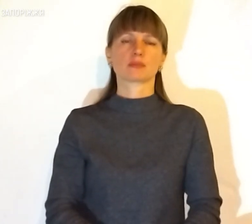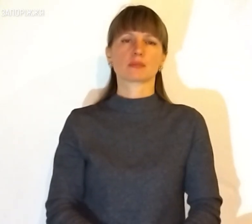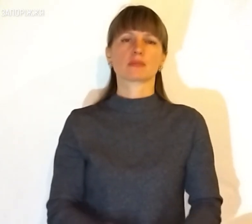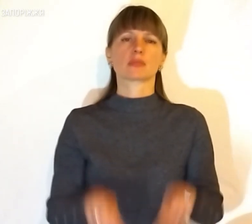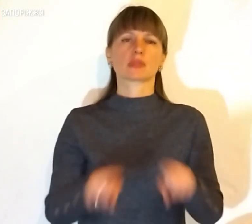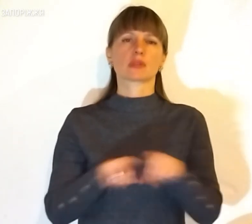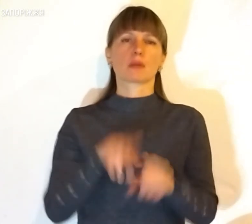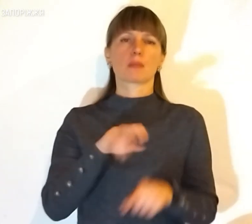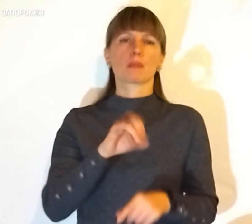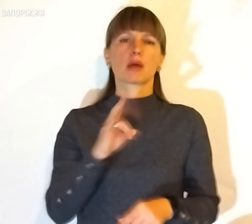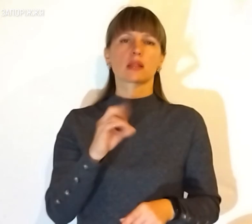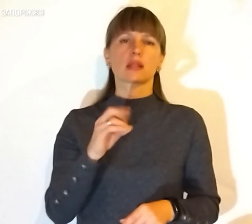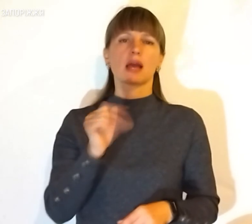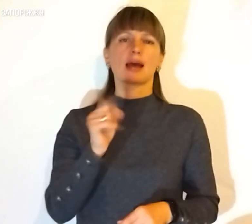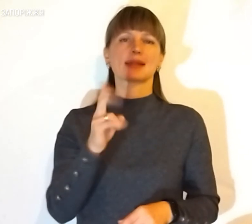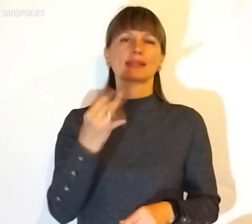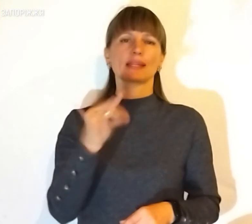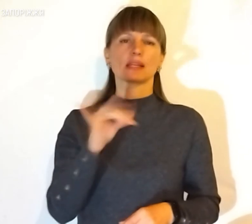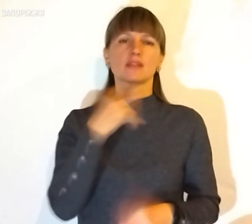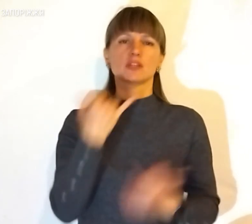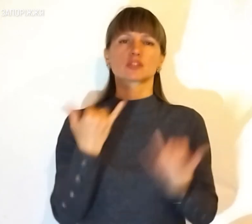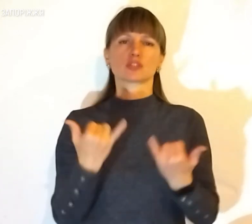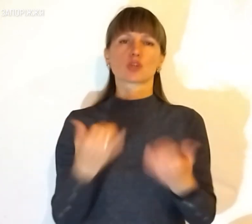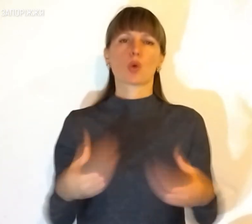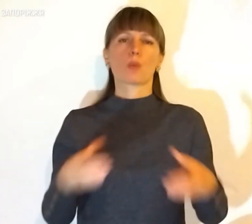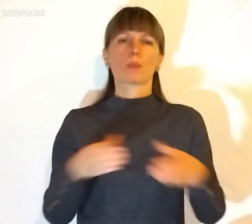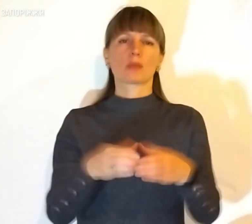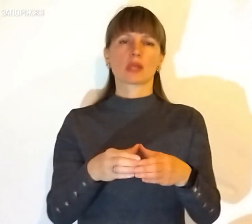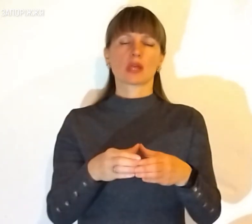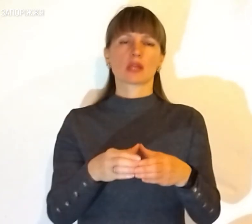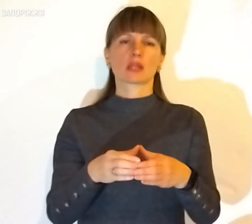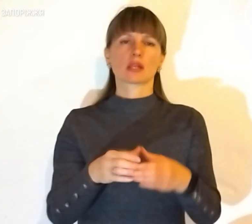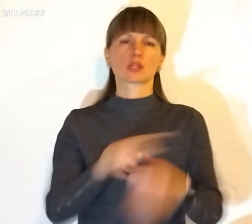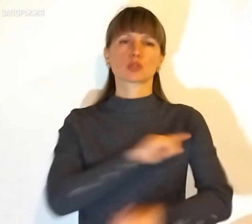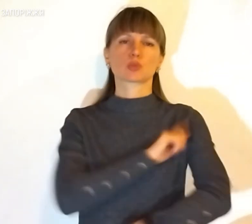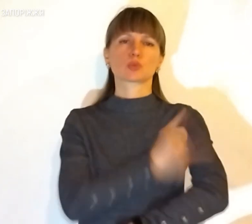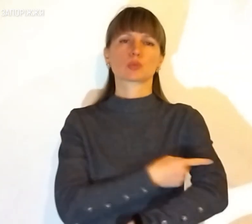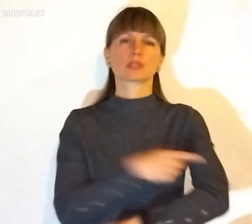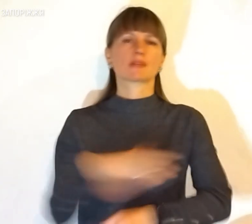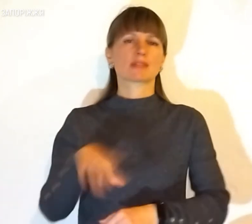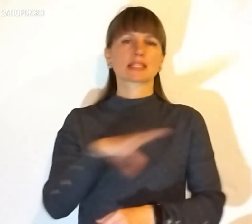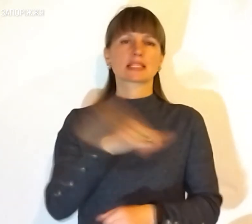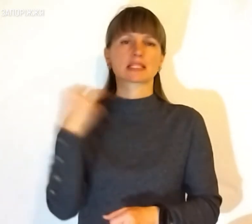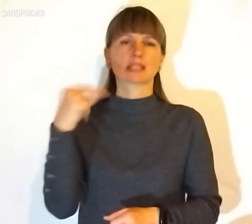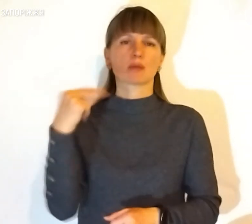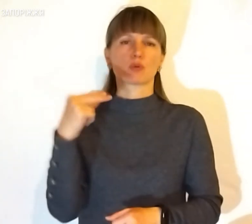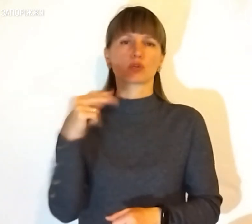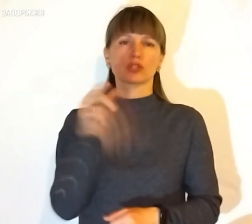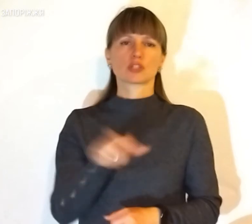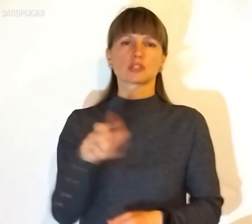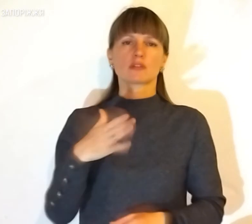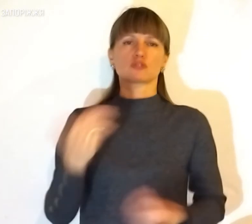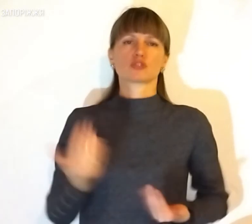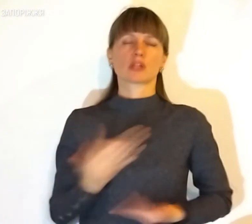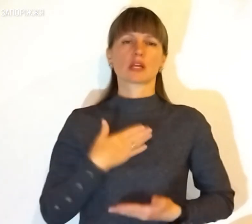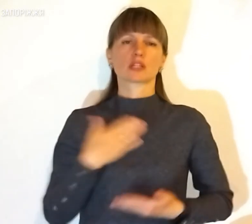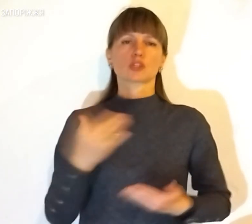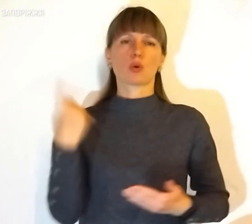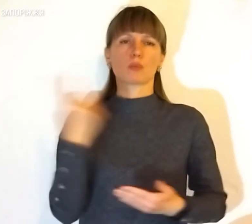Також, пан Андрій, відзначає нині об'єднання, консолідацію зусиль всіх запоріжців, жителів нашої області і говорить про те, що